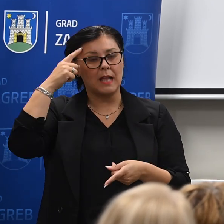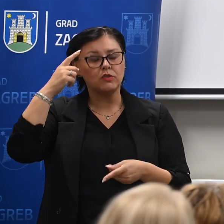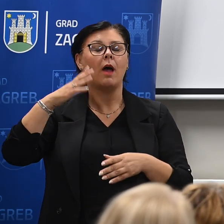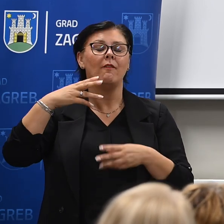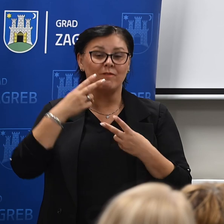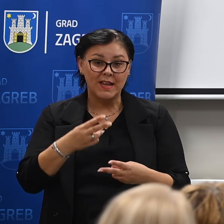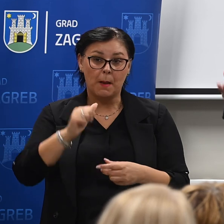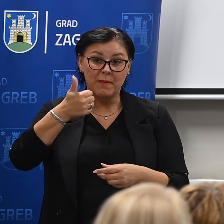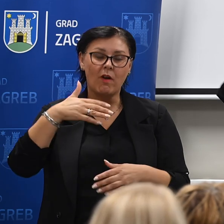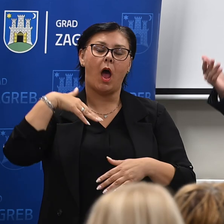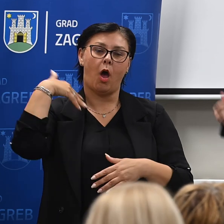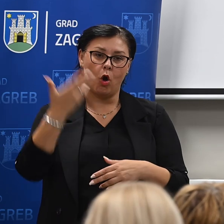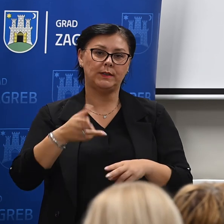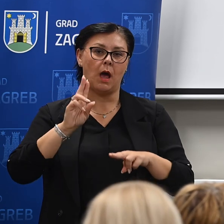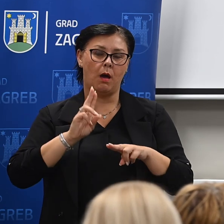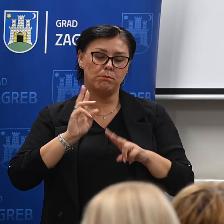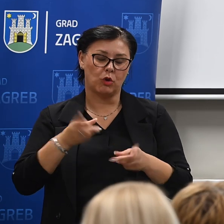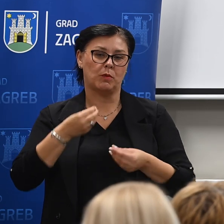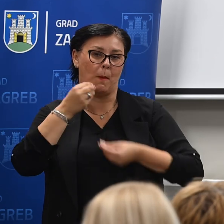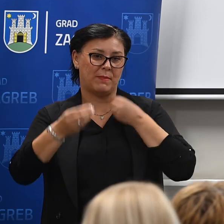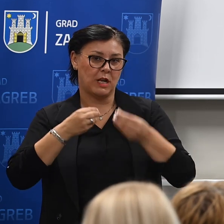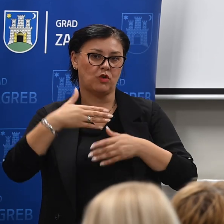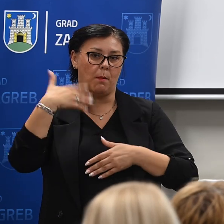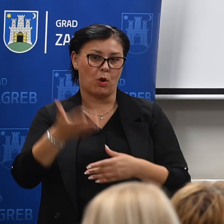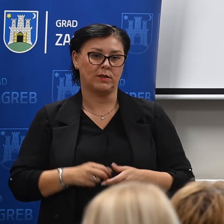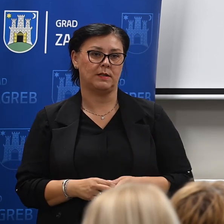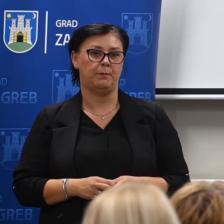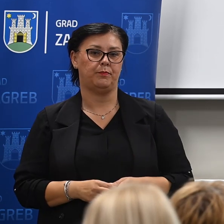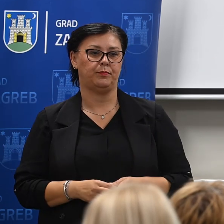možemo razgovarati o ovim drugim potencijalnim porezima koji se otvaraju.